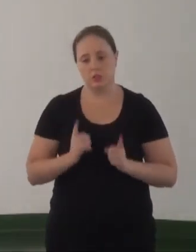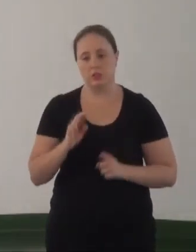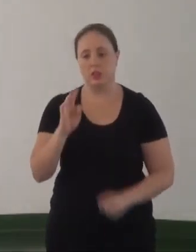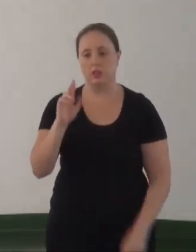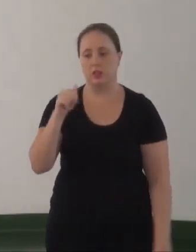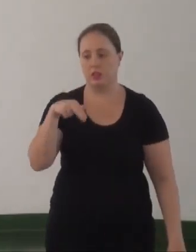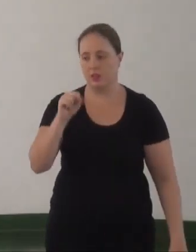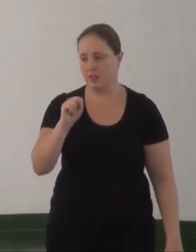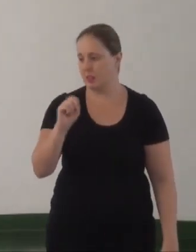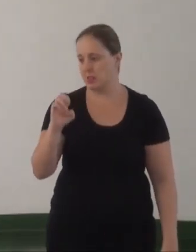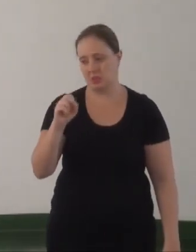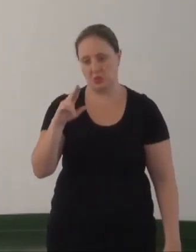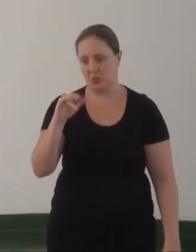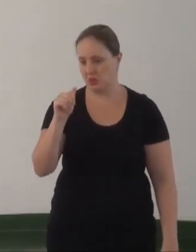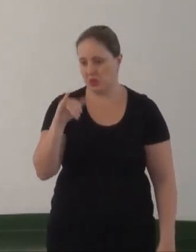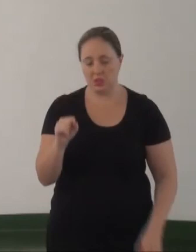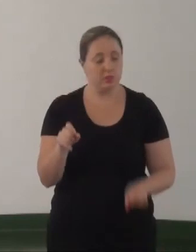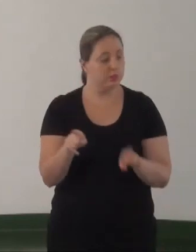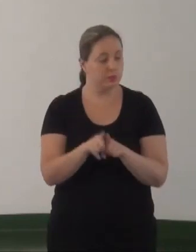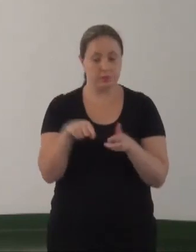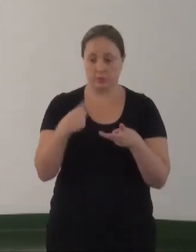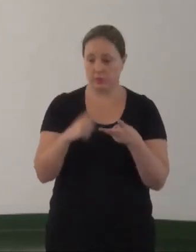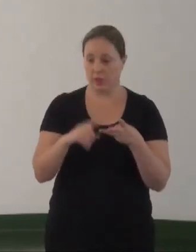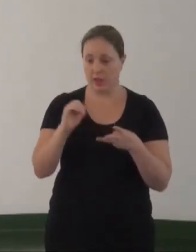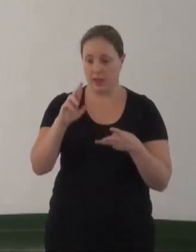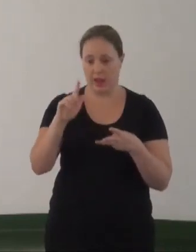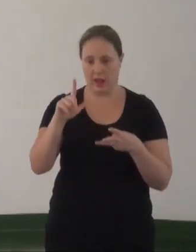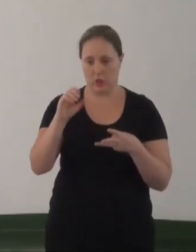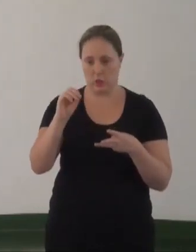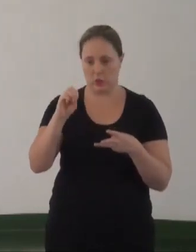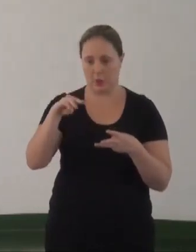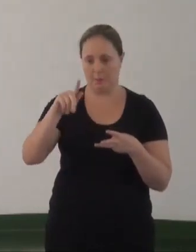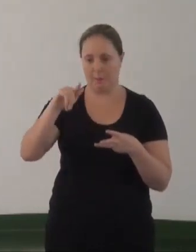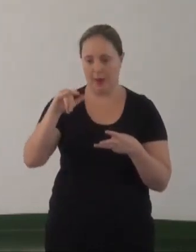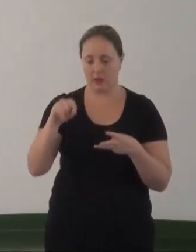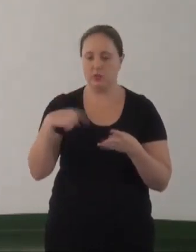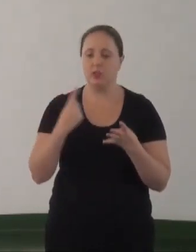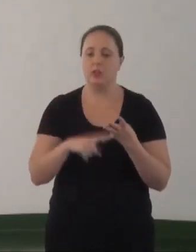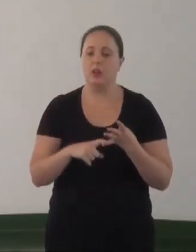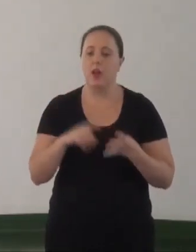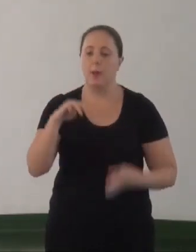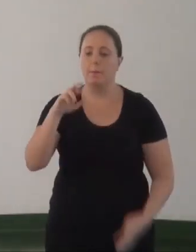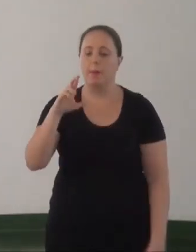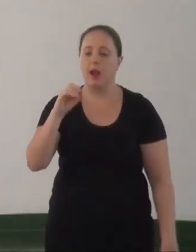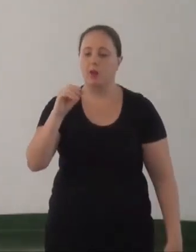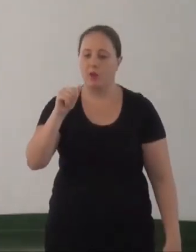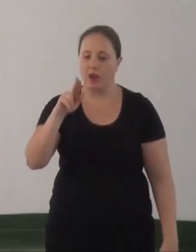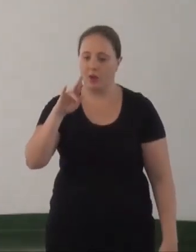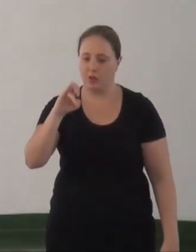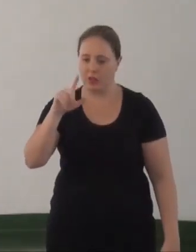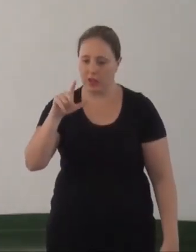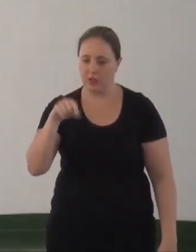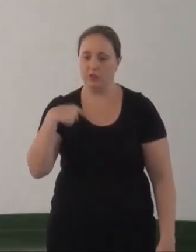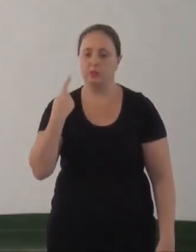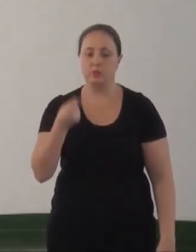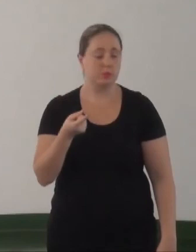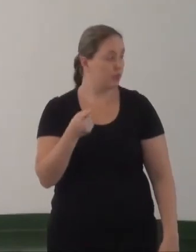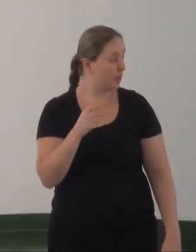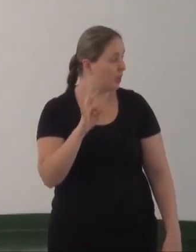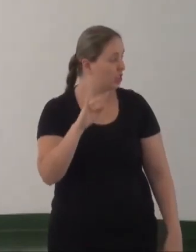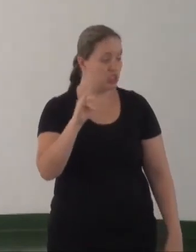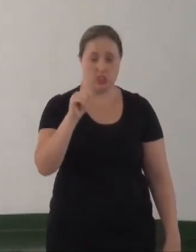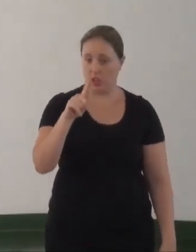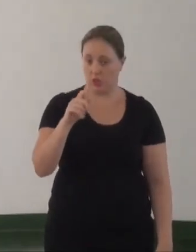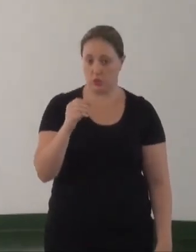Transsexuais, o Carlos Magno, representante da BGLT, o promotor Marco Aurélio, a promotora Miria Lago e o promotor